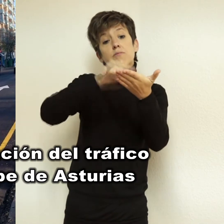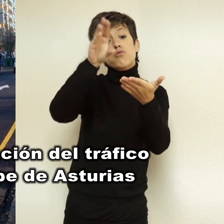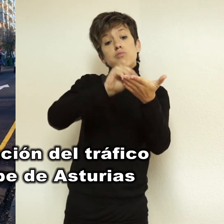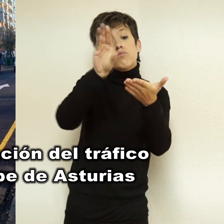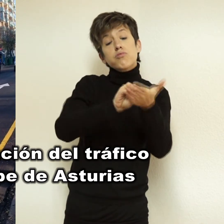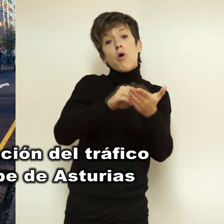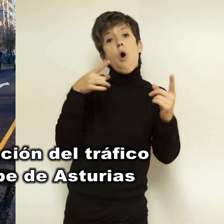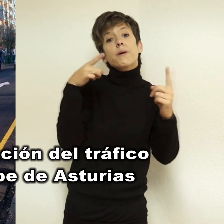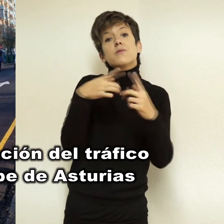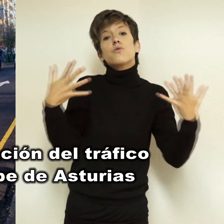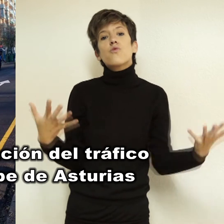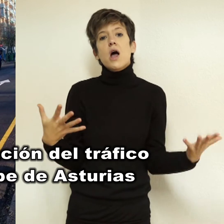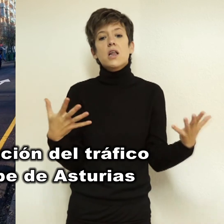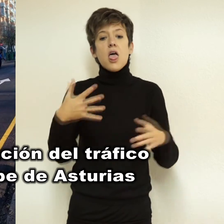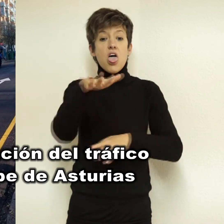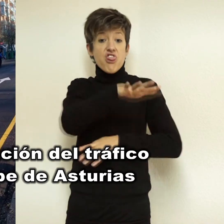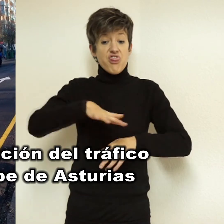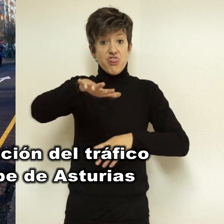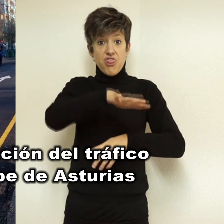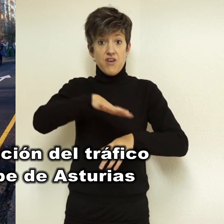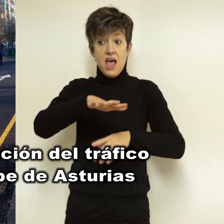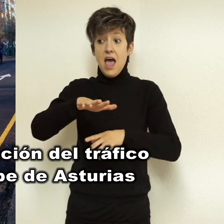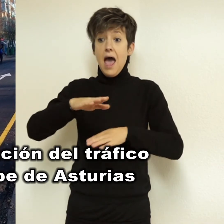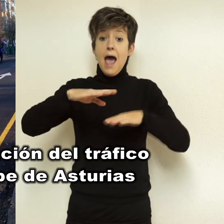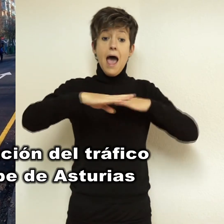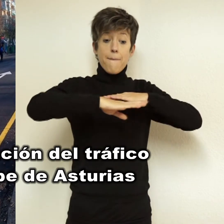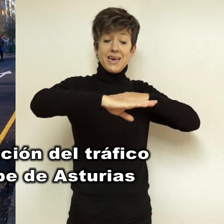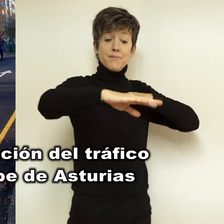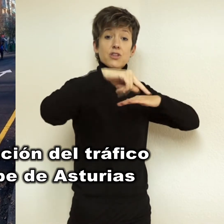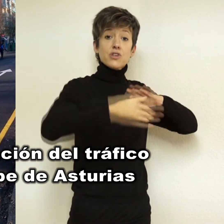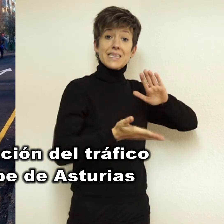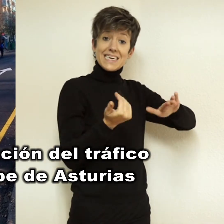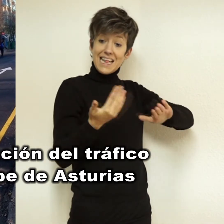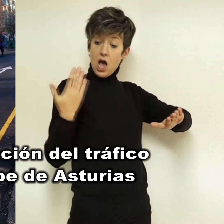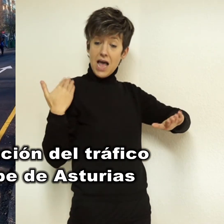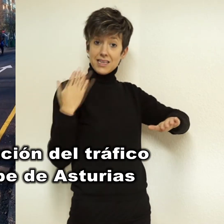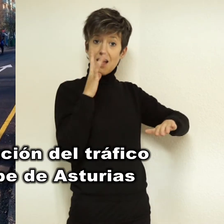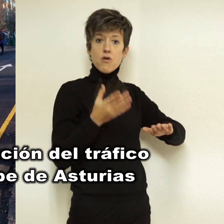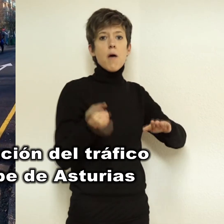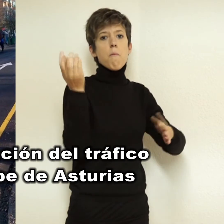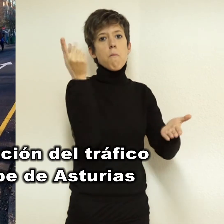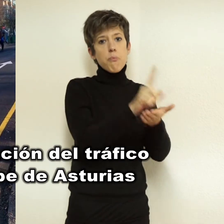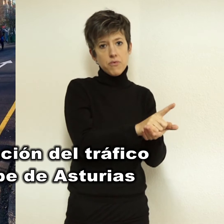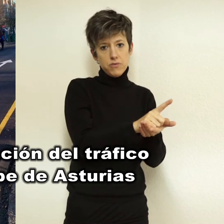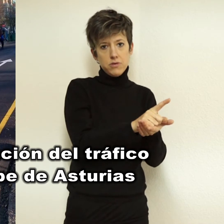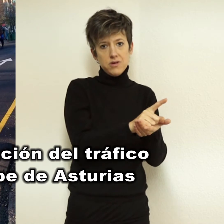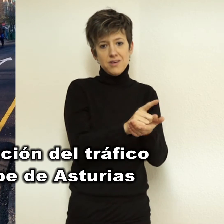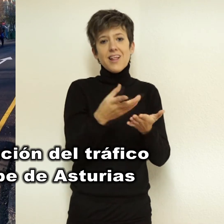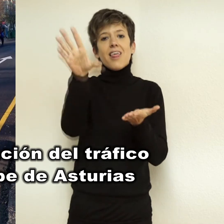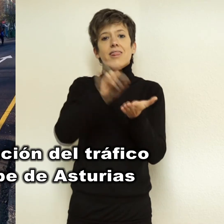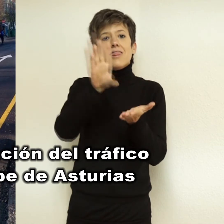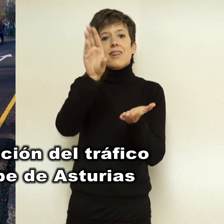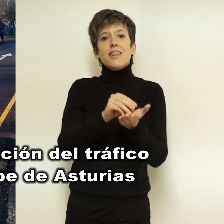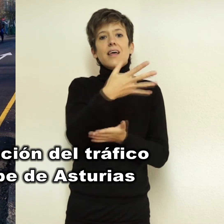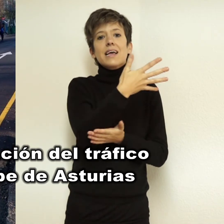aparcamientos del tramo comprendido entre Cardenal Cisneros y Carlos Pinilla. Por el momento, los promotores de la iniciativa